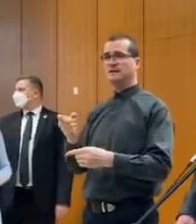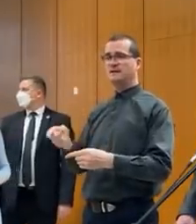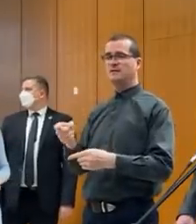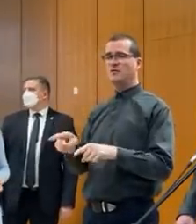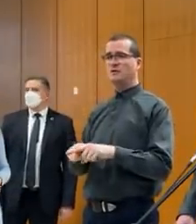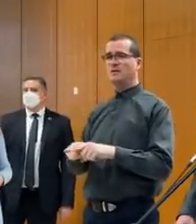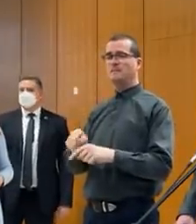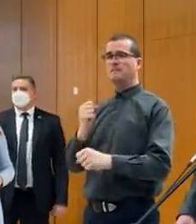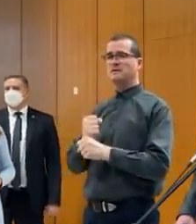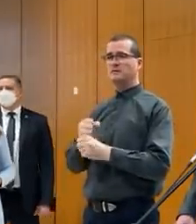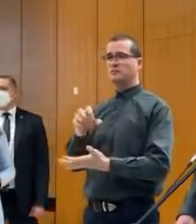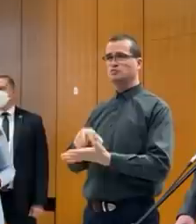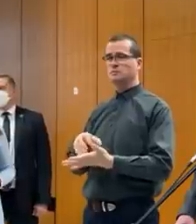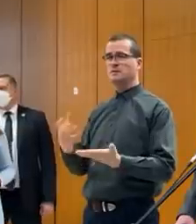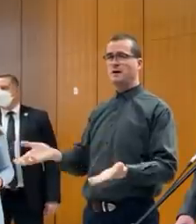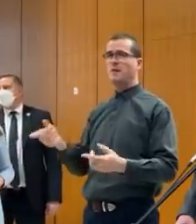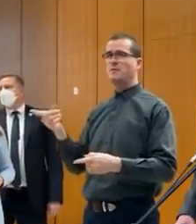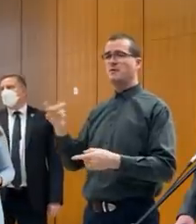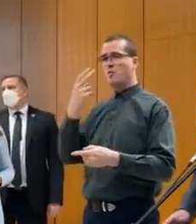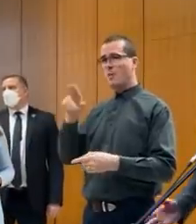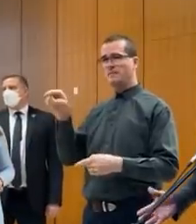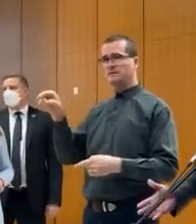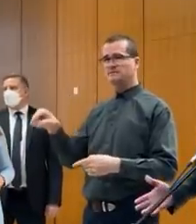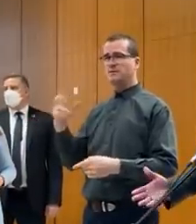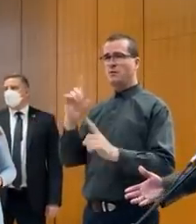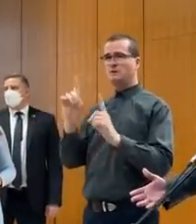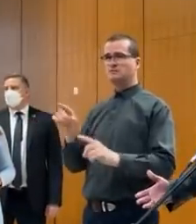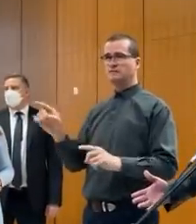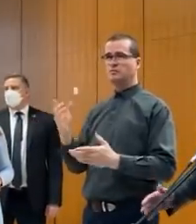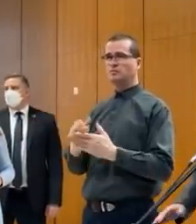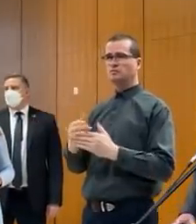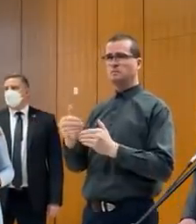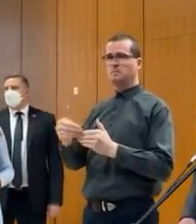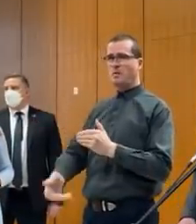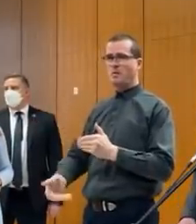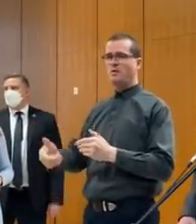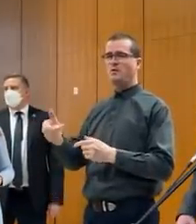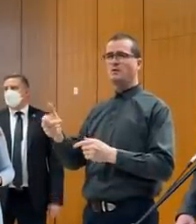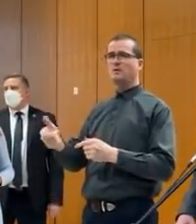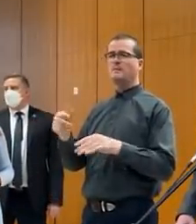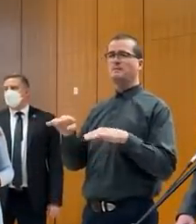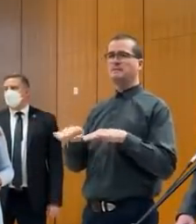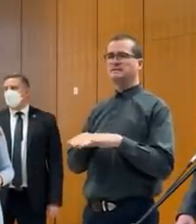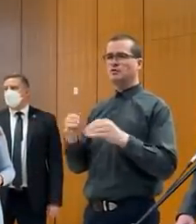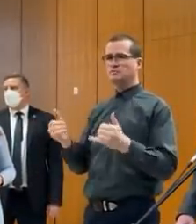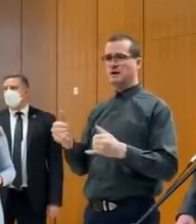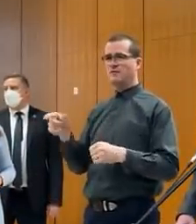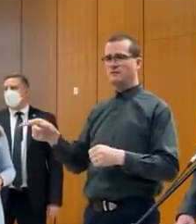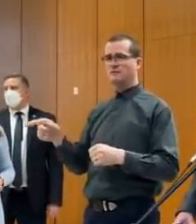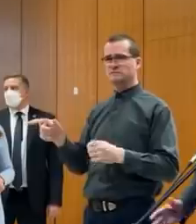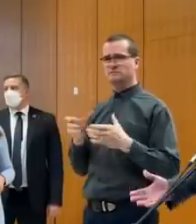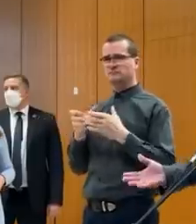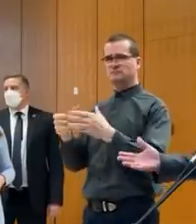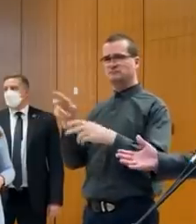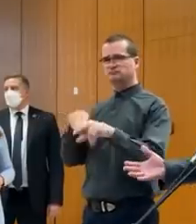pracovnej skupiny, respektíve tej komisie, ktorá bola stanovená už tesne po pani ministerko spravodlivosti.